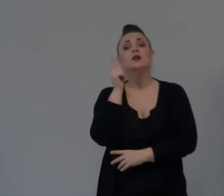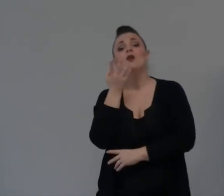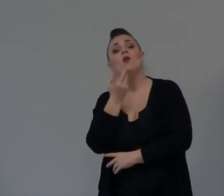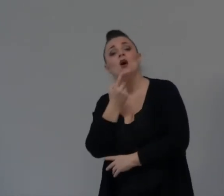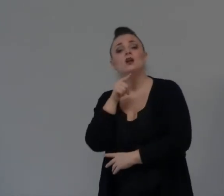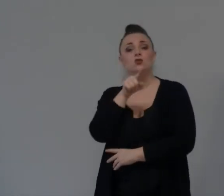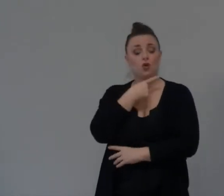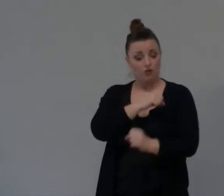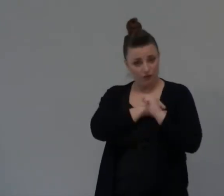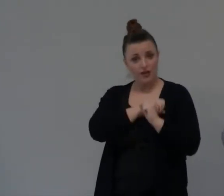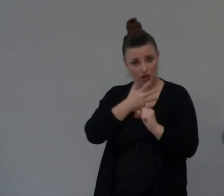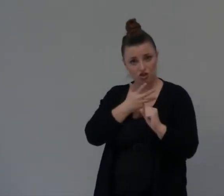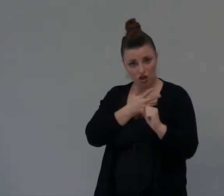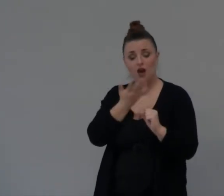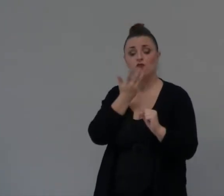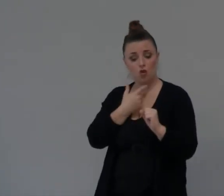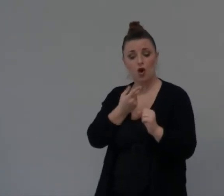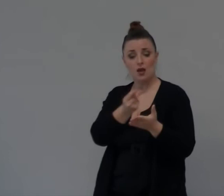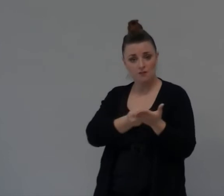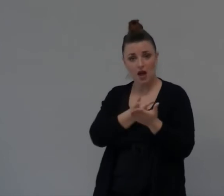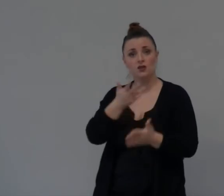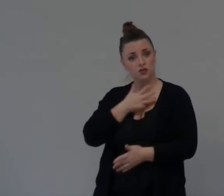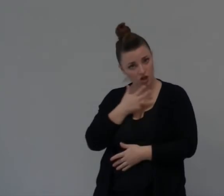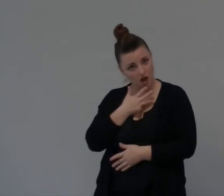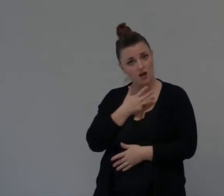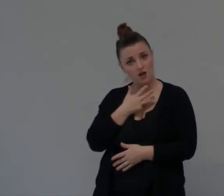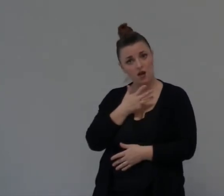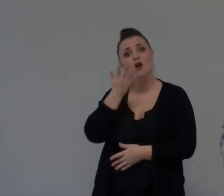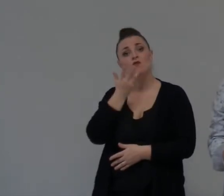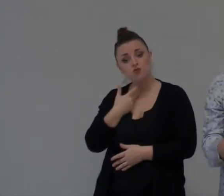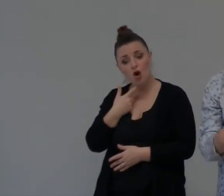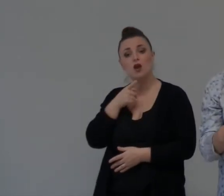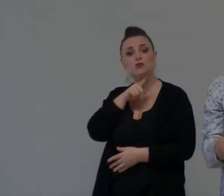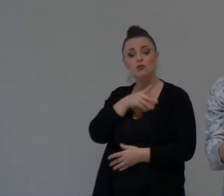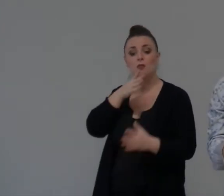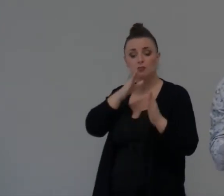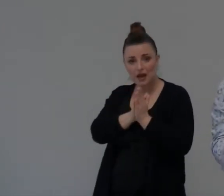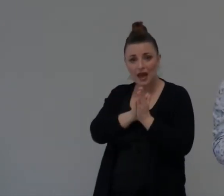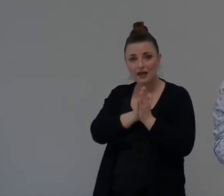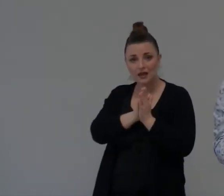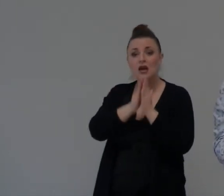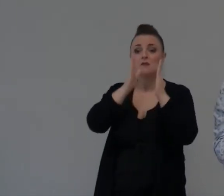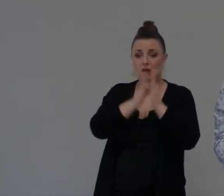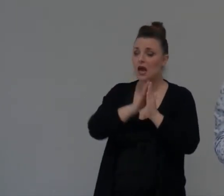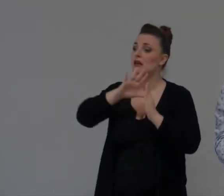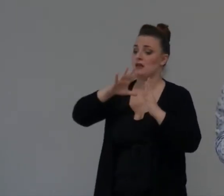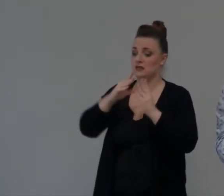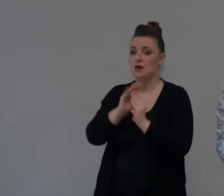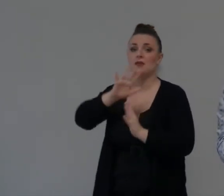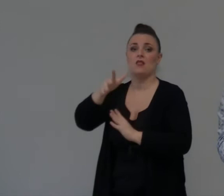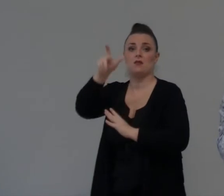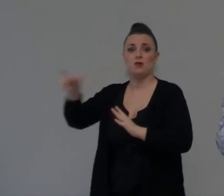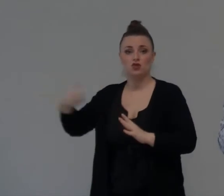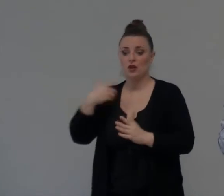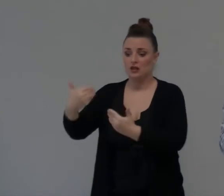Ma Che Tu Abbia Anche Un piano E Che Tu Preghi Faccia Pregare Per Quel Piano